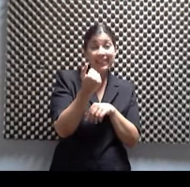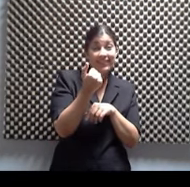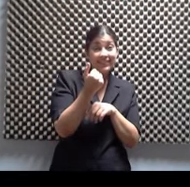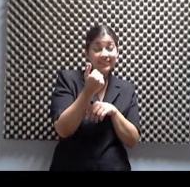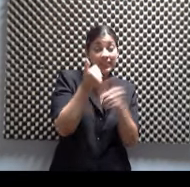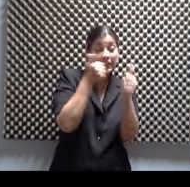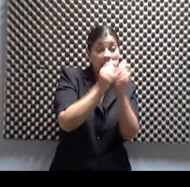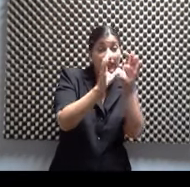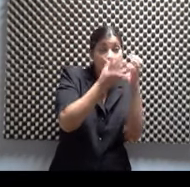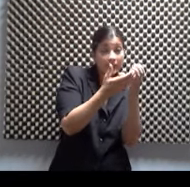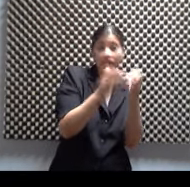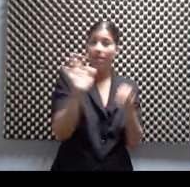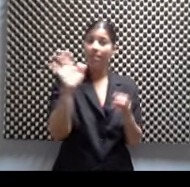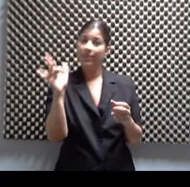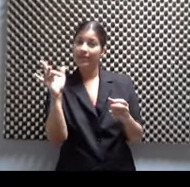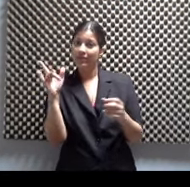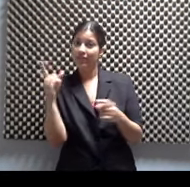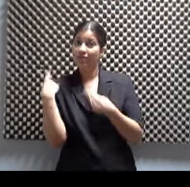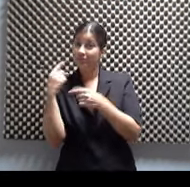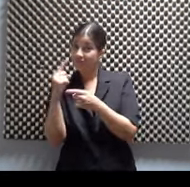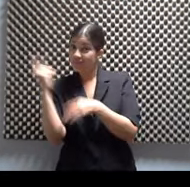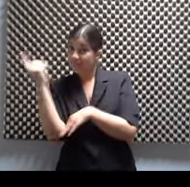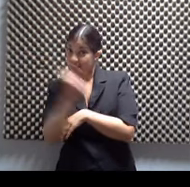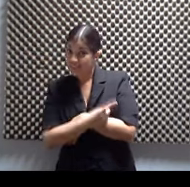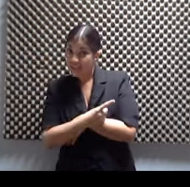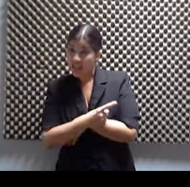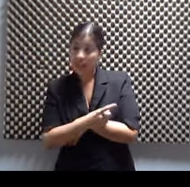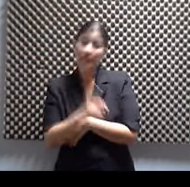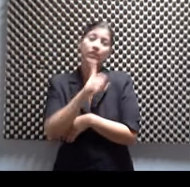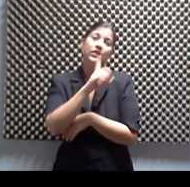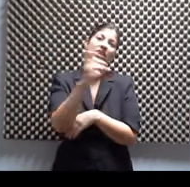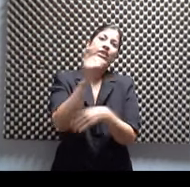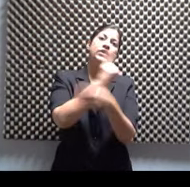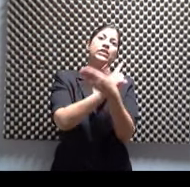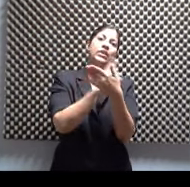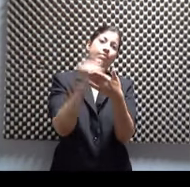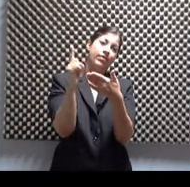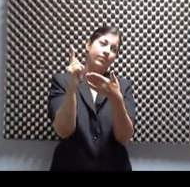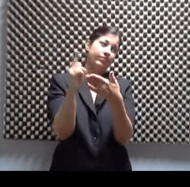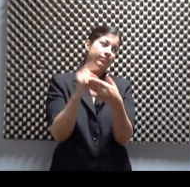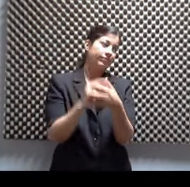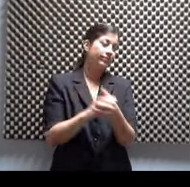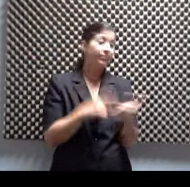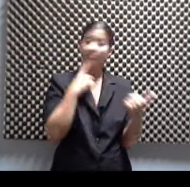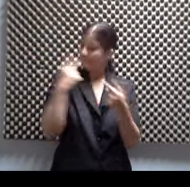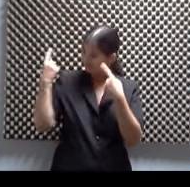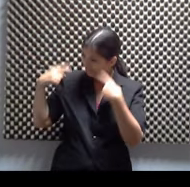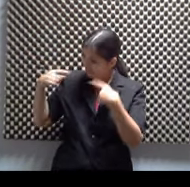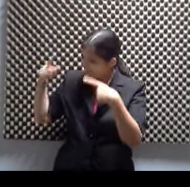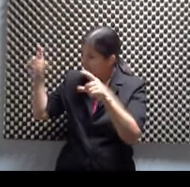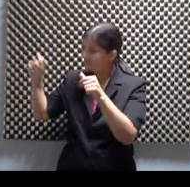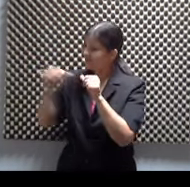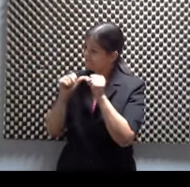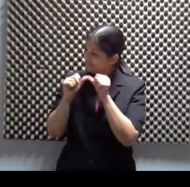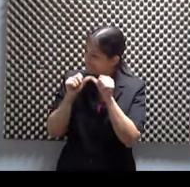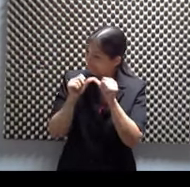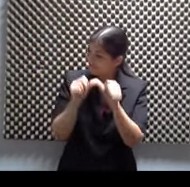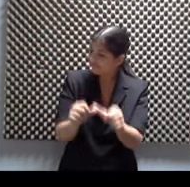y cien por la semana, pero ya, pues eso no va. Claro, claro. Ah, pues mira, mucho éxito. Gracias, muchas gracias por tenerme. Que sigan